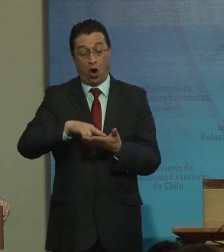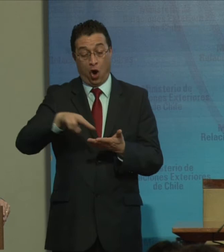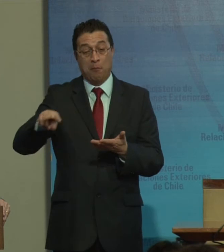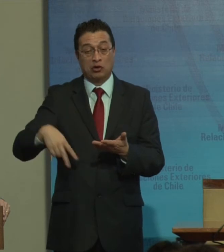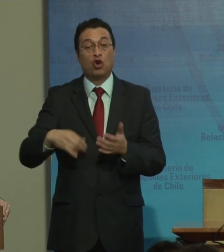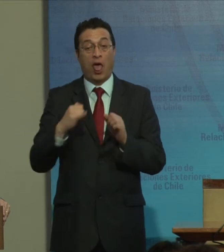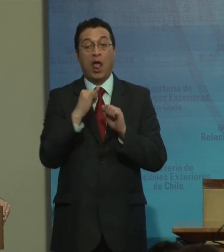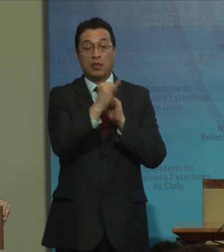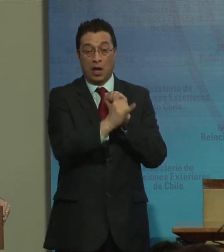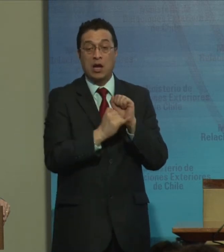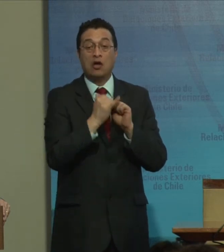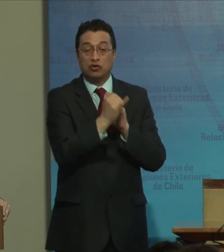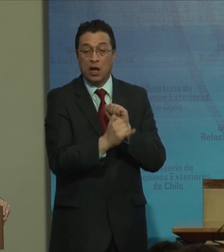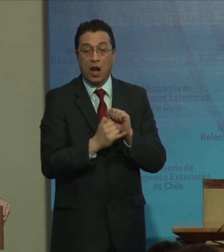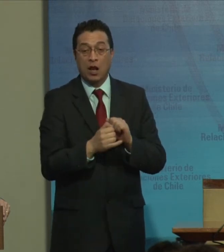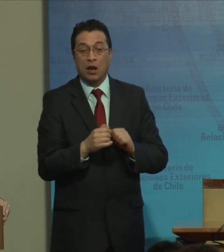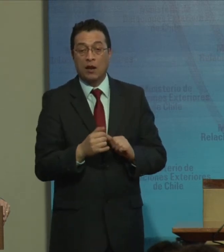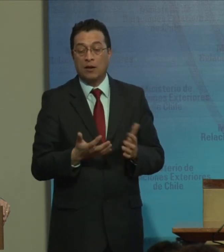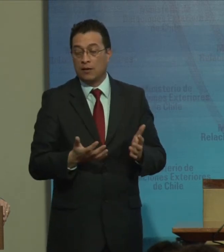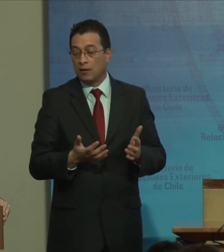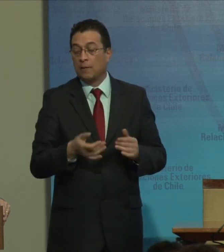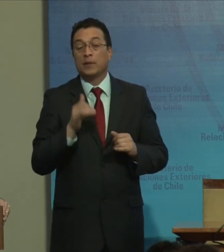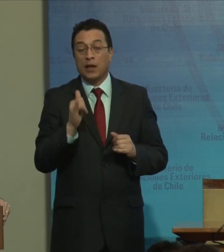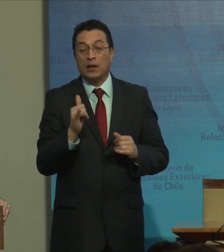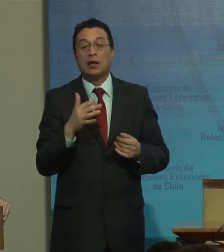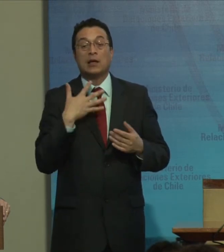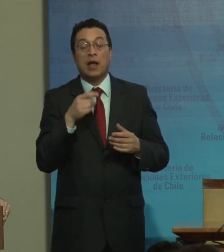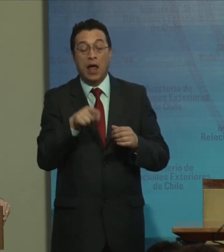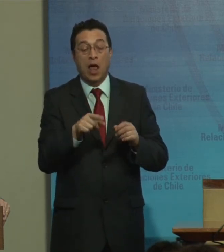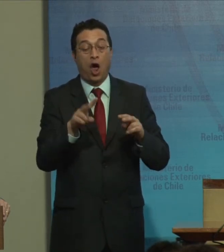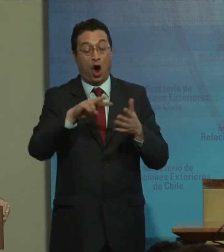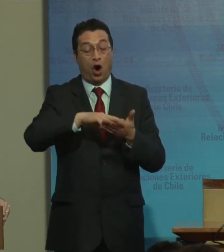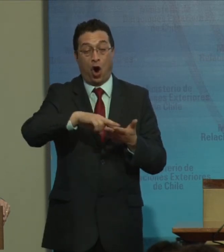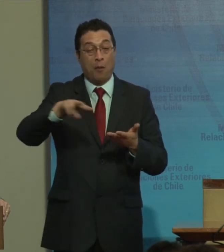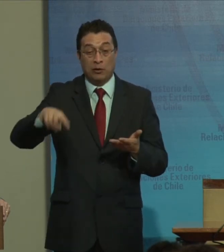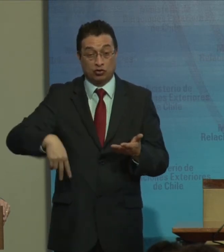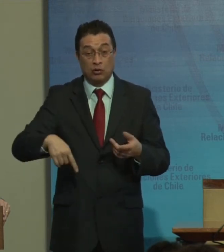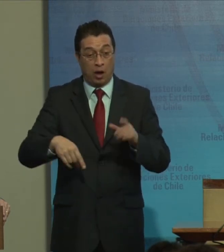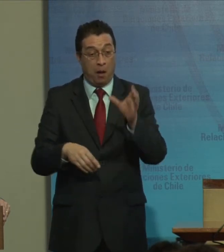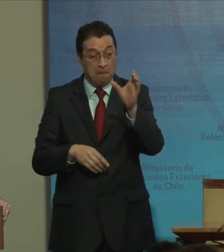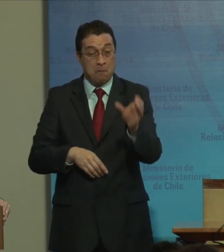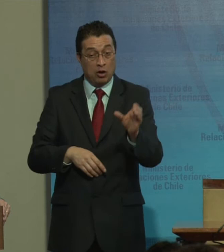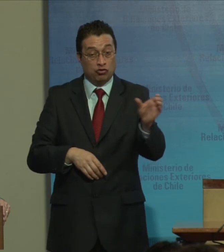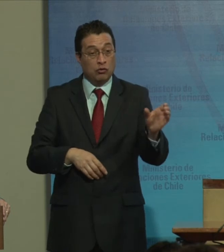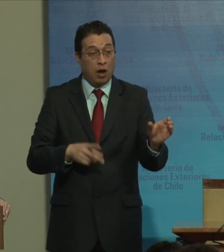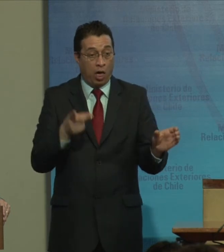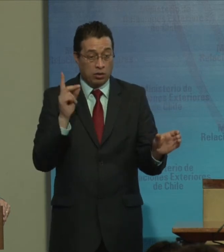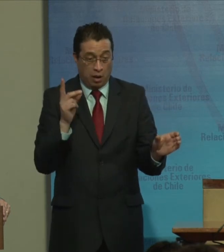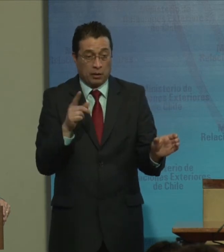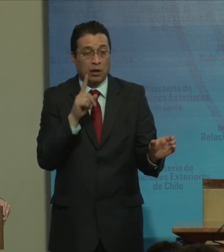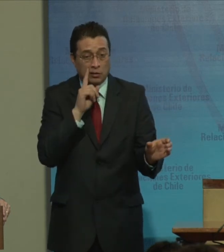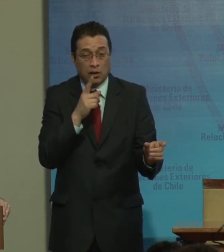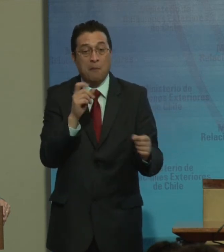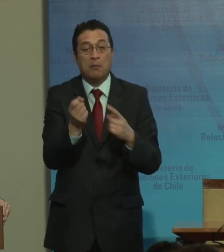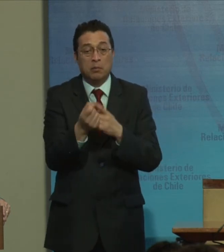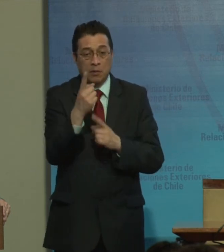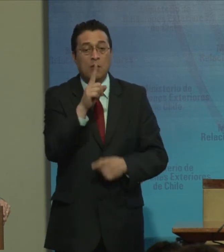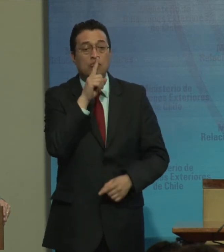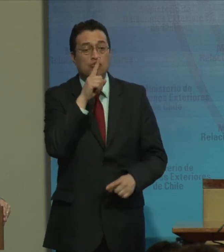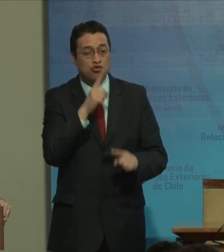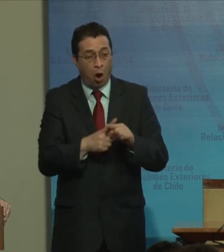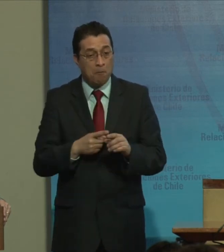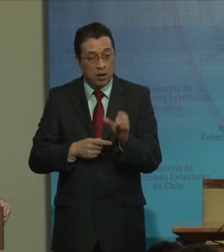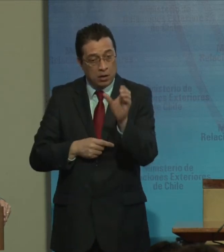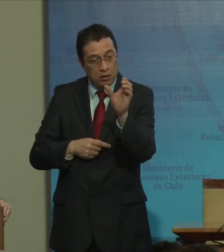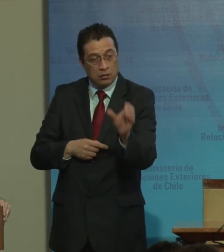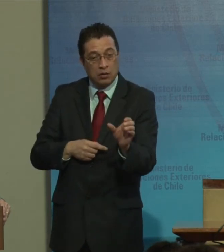internacional y que por convención son personas con discapacidad. Pero primero preguntar el nombre,